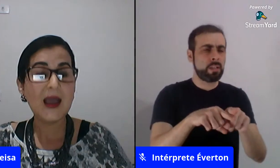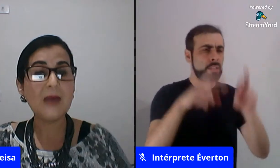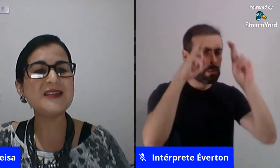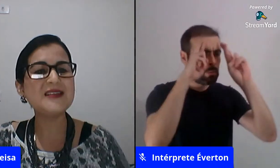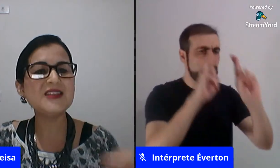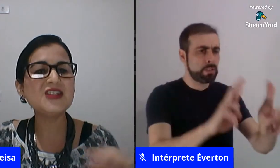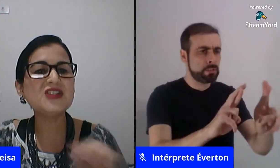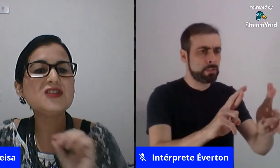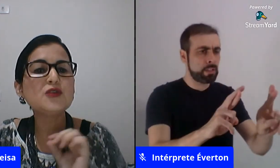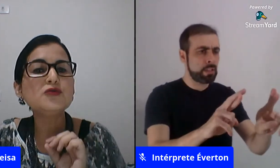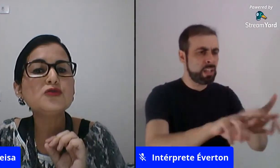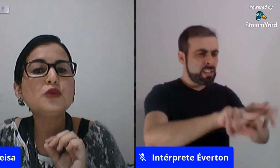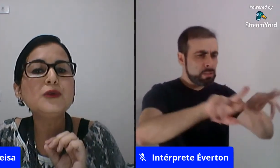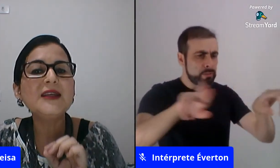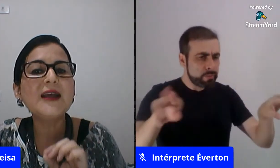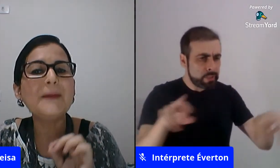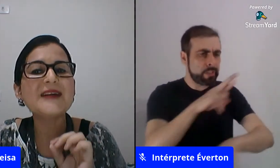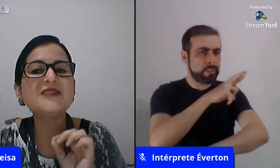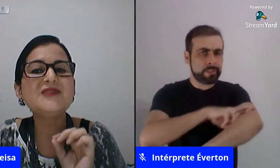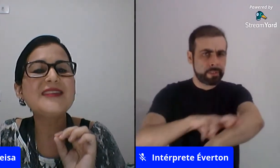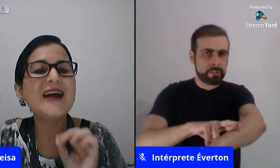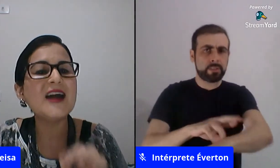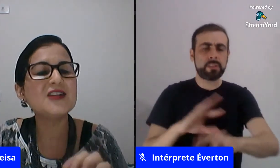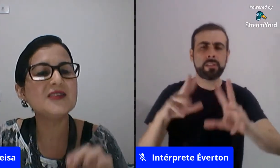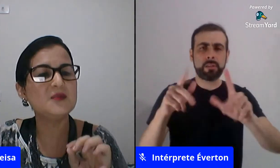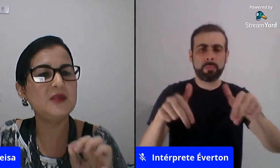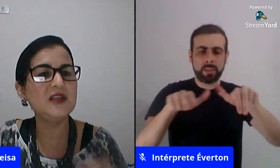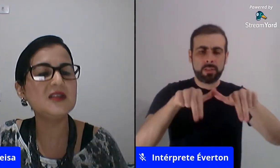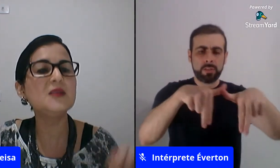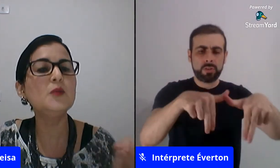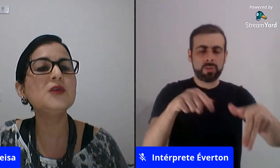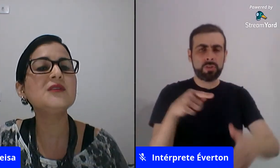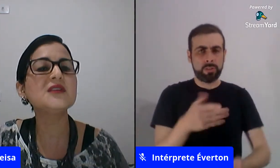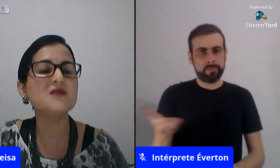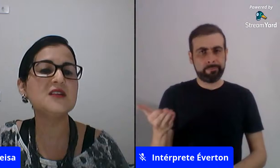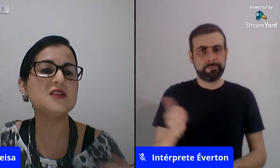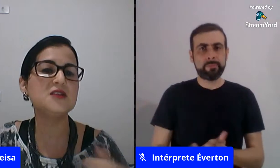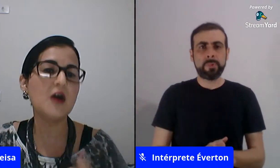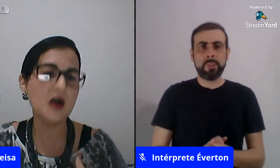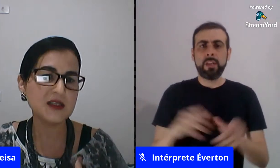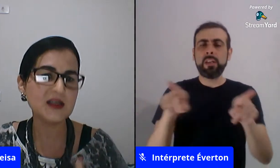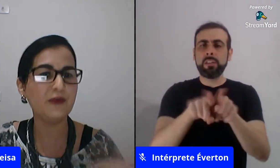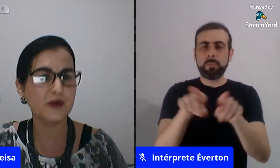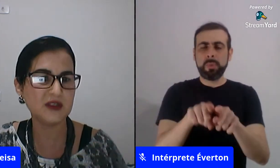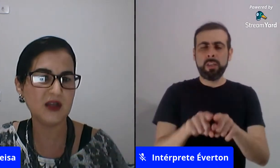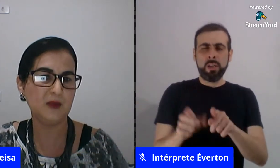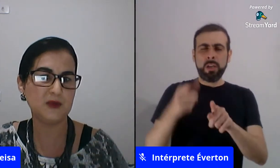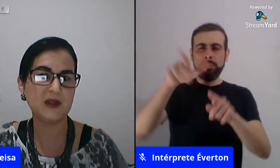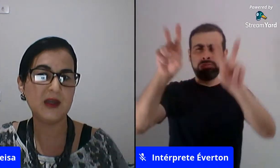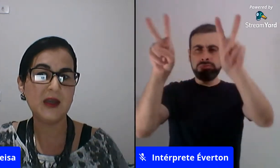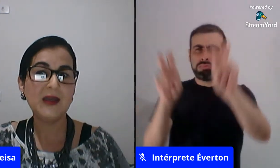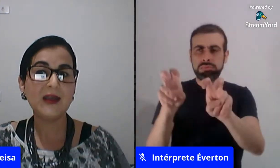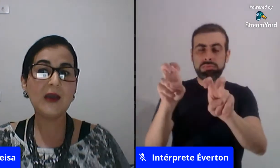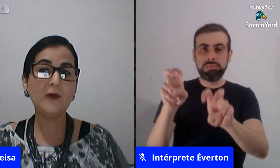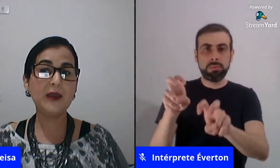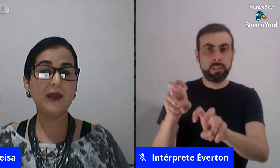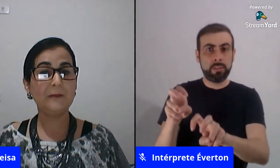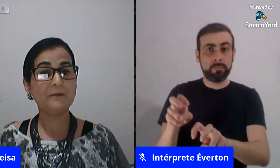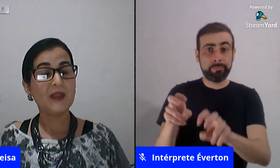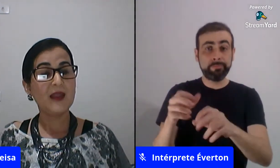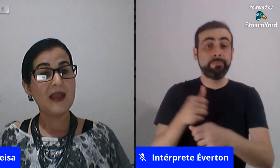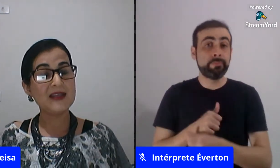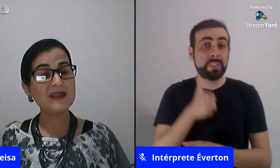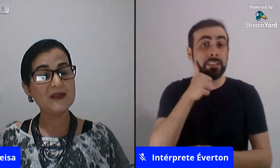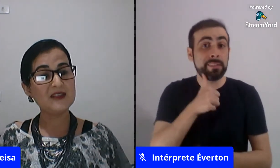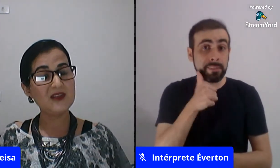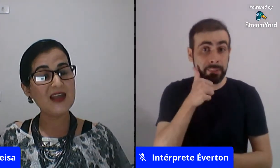é preciso a gente desconstruir a passividade das meninas que muitas vezes nós reforçamos que é o que